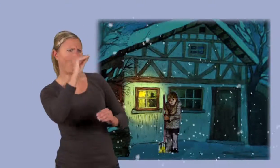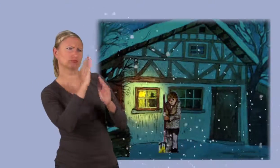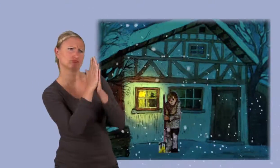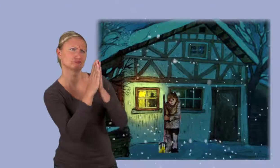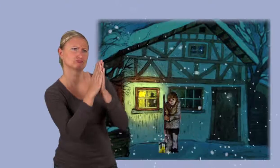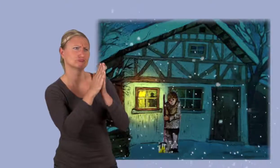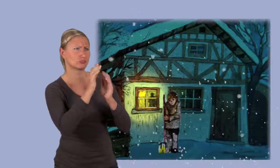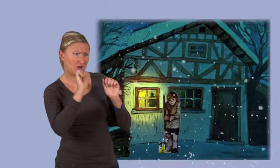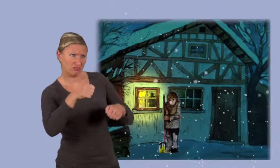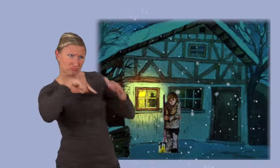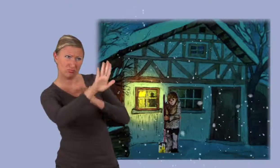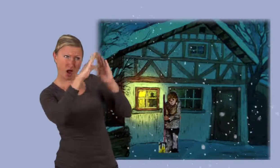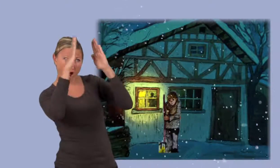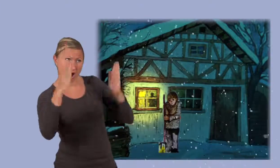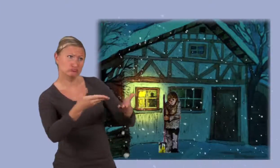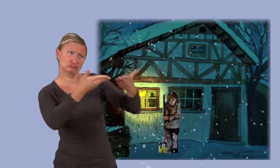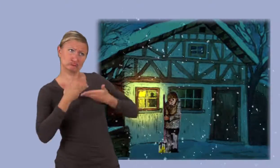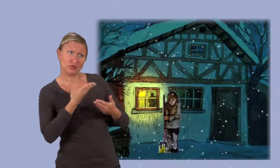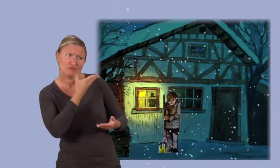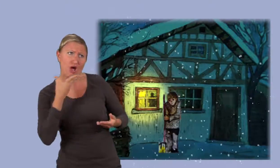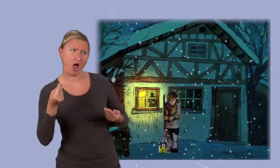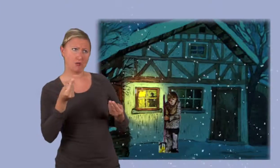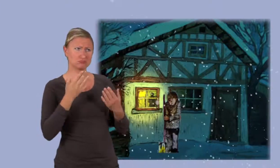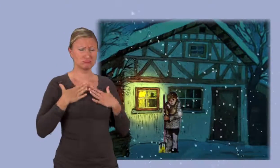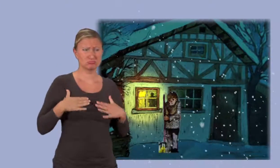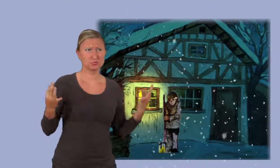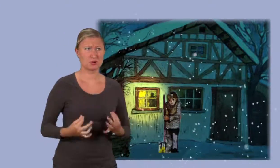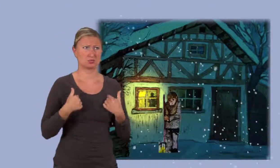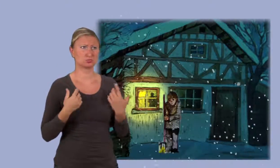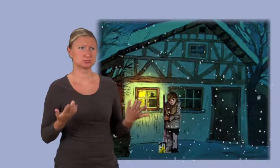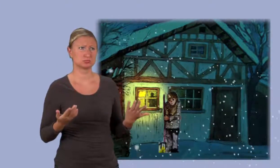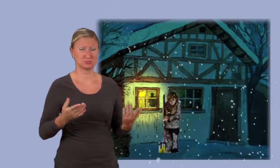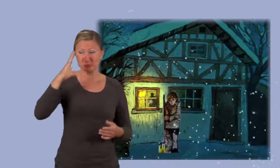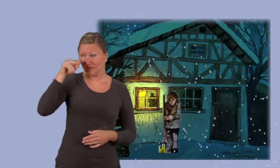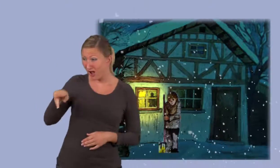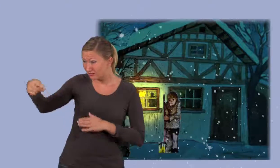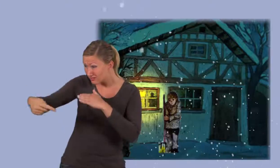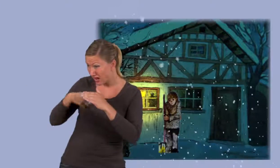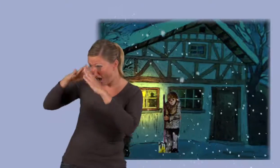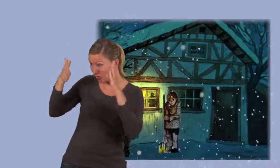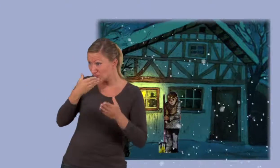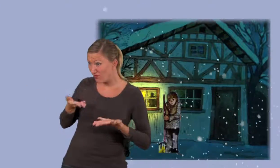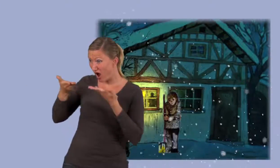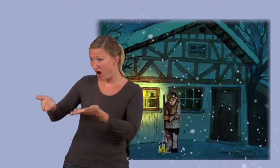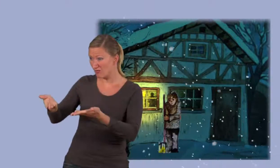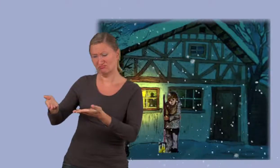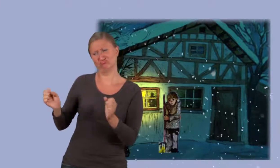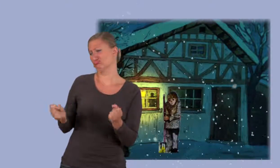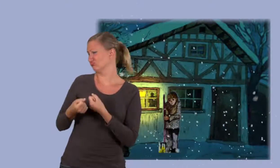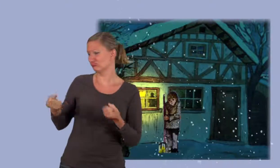Kann ich mich in deinem Haus wärmen, bat der Junge dem Mann. Ich kann die Wärme nicht heilen. Das Holz ist